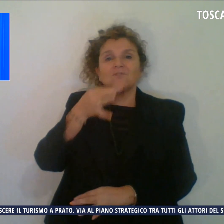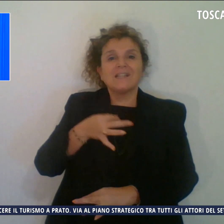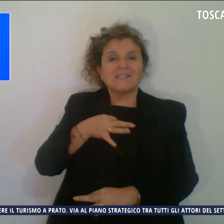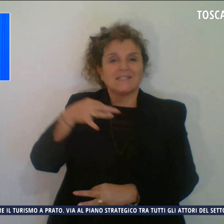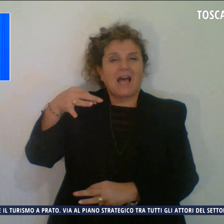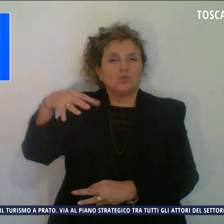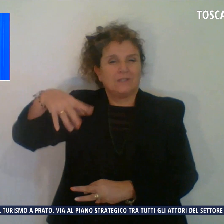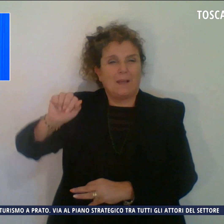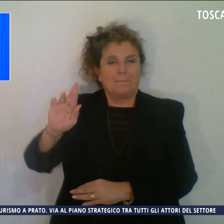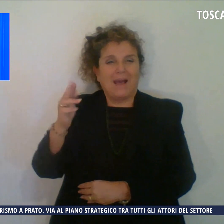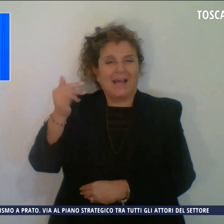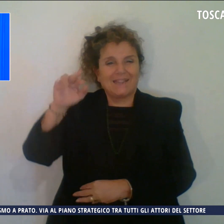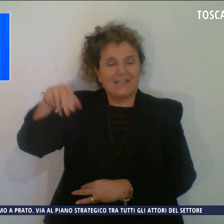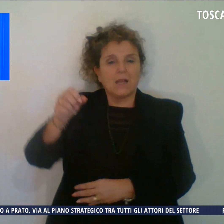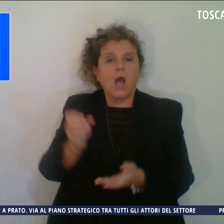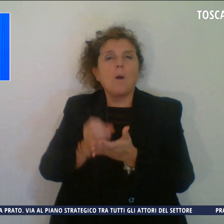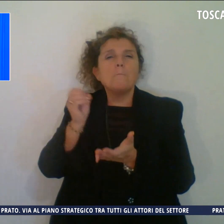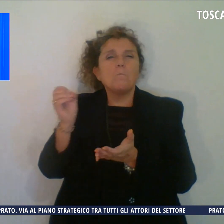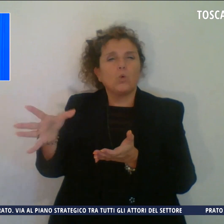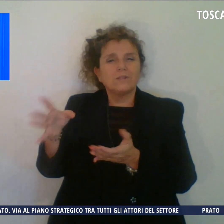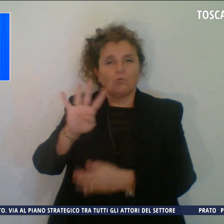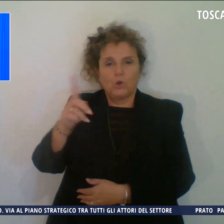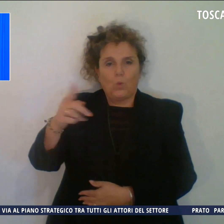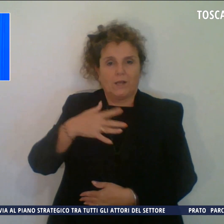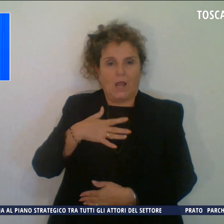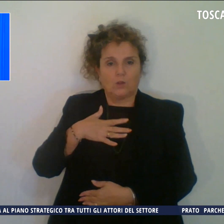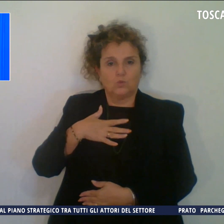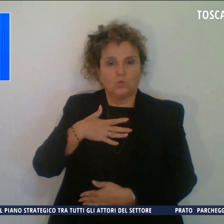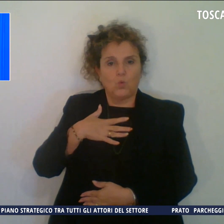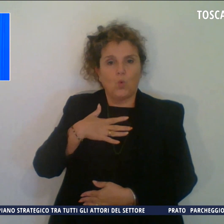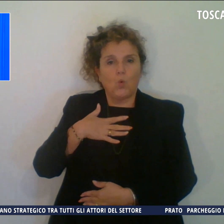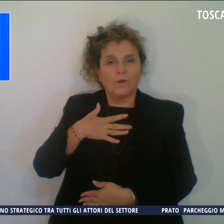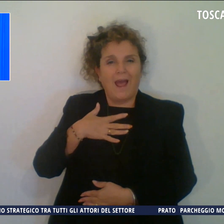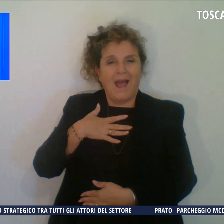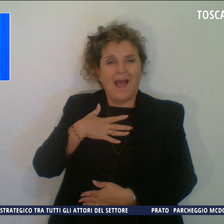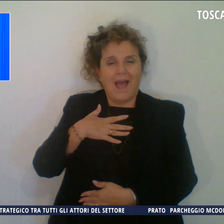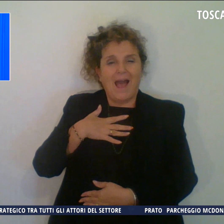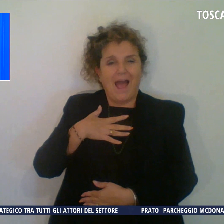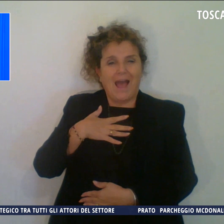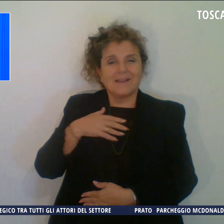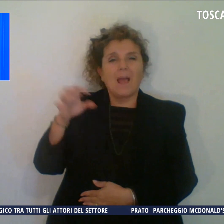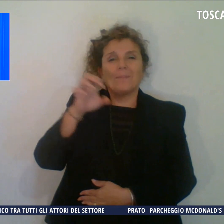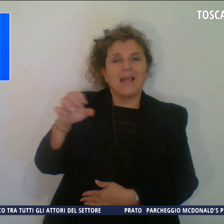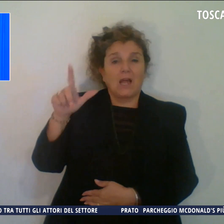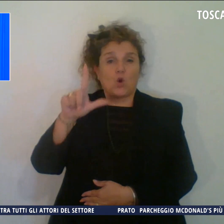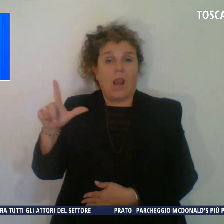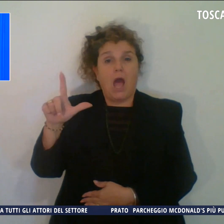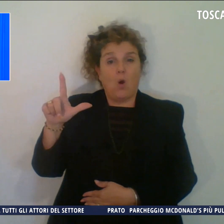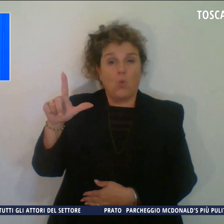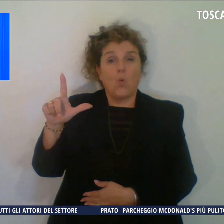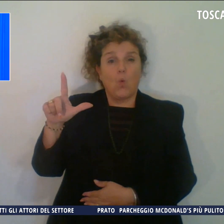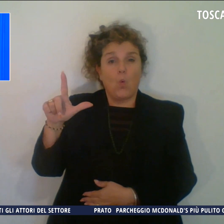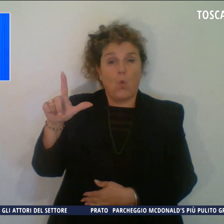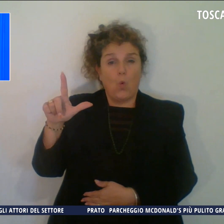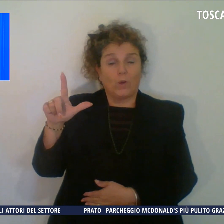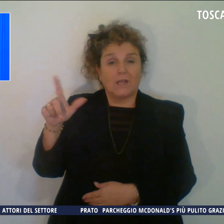butta fuori 41enne Emiliano Laurini e per